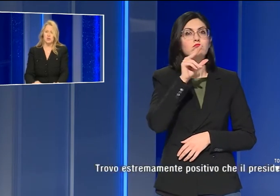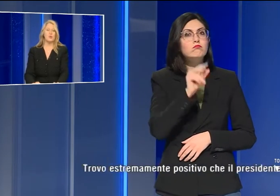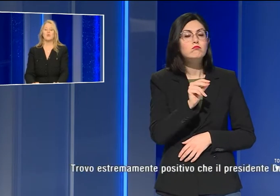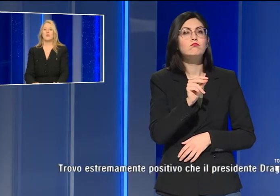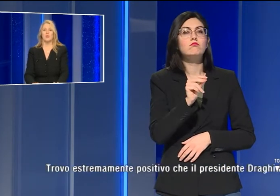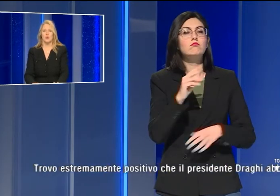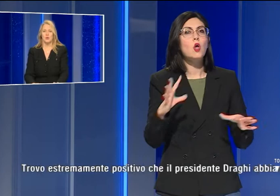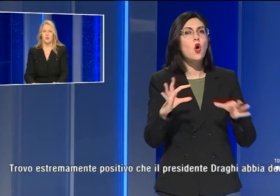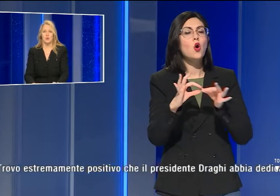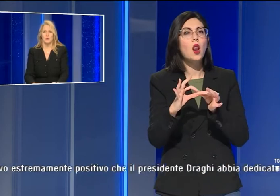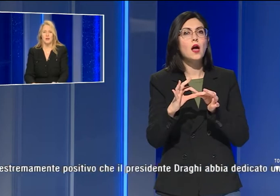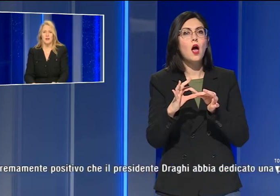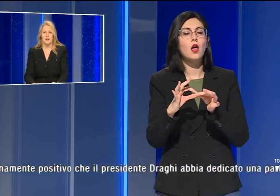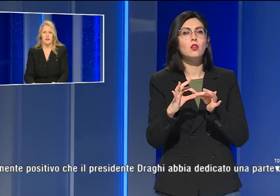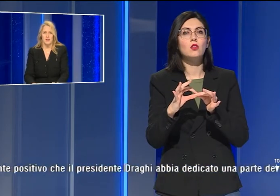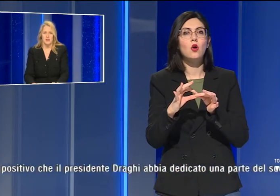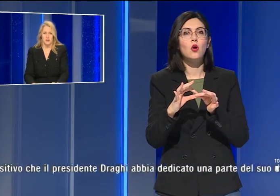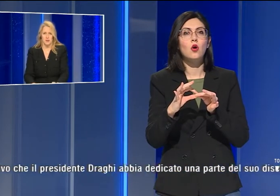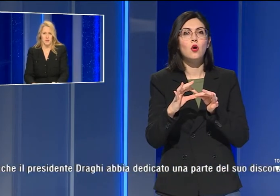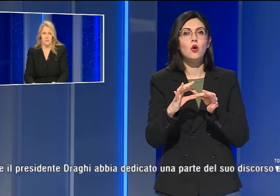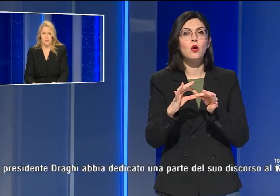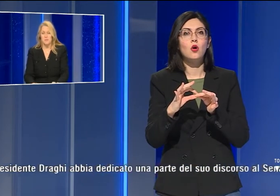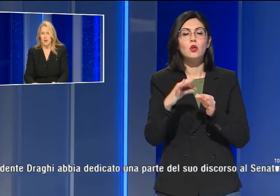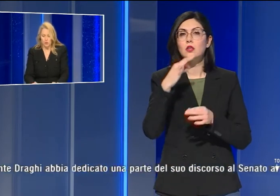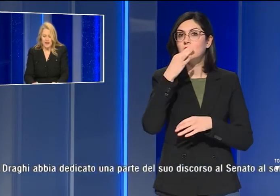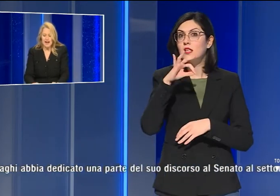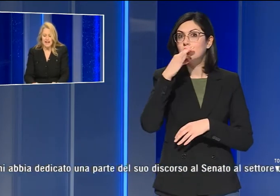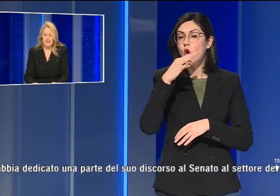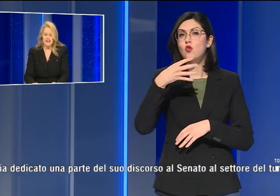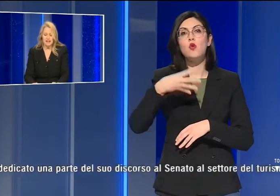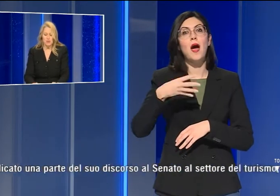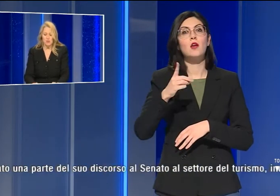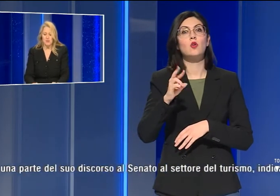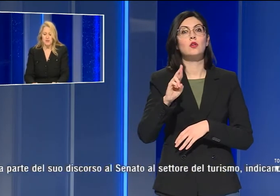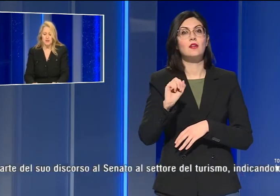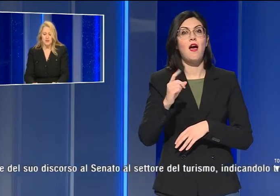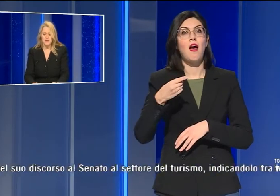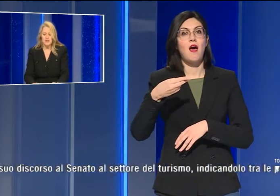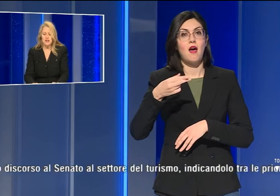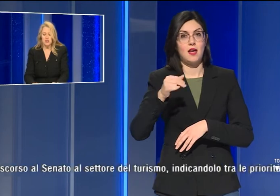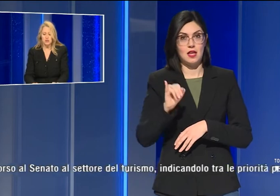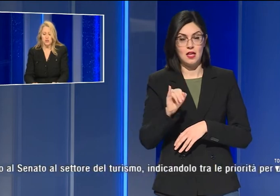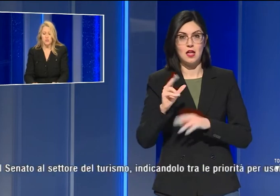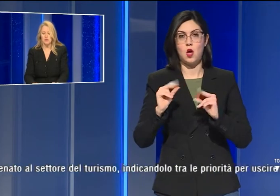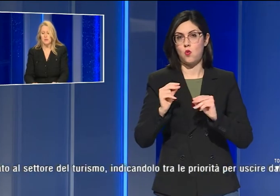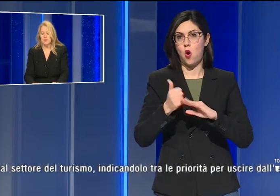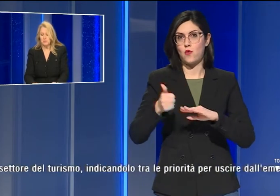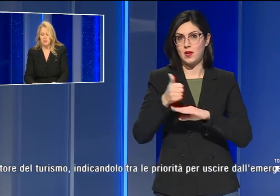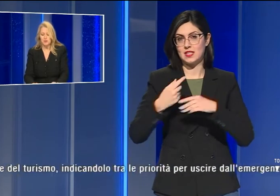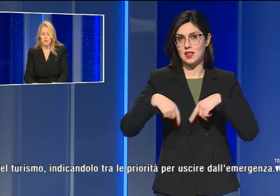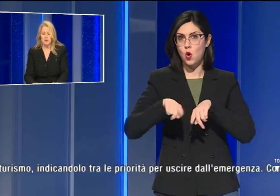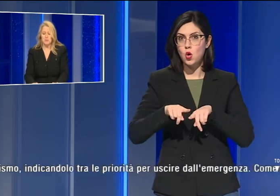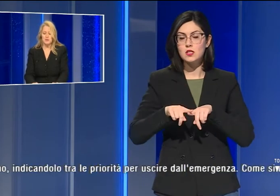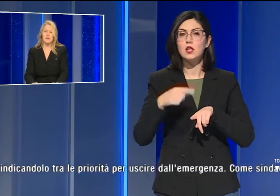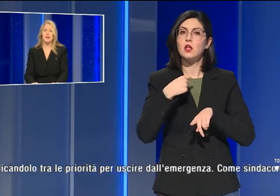discorso di Mario Draghi, del nuovo presidente del Consiglio. Trovo estremamente